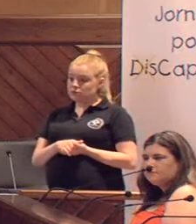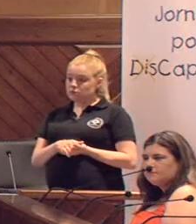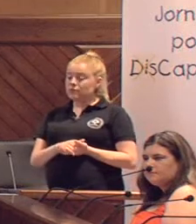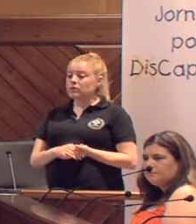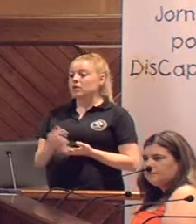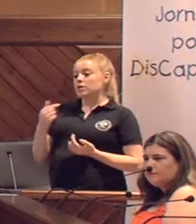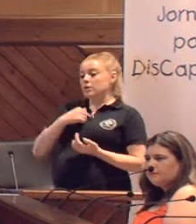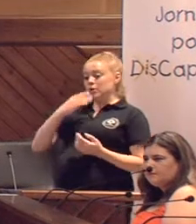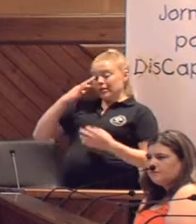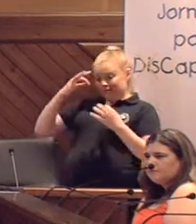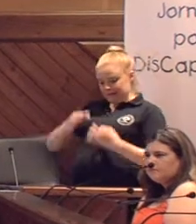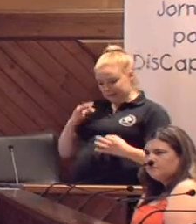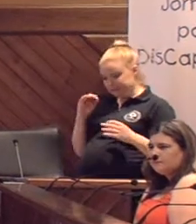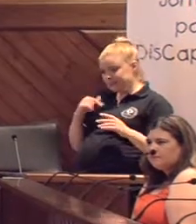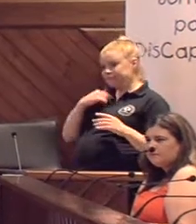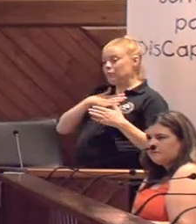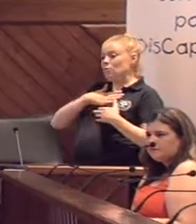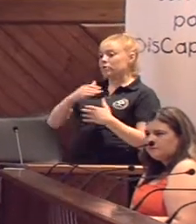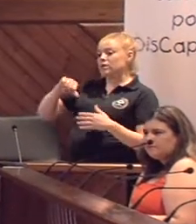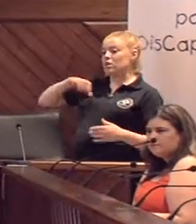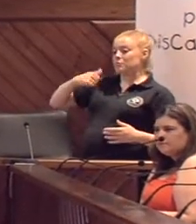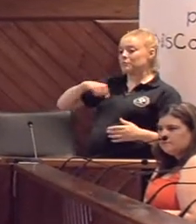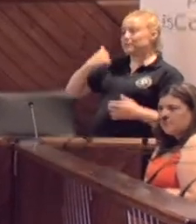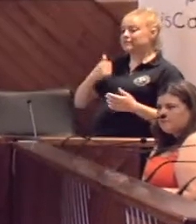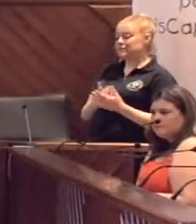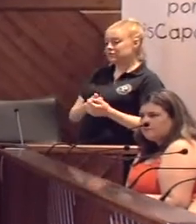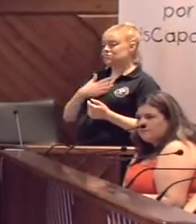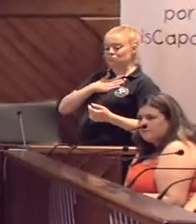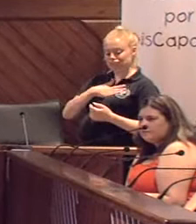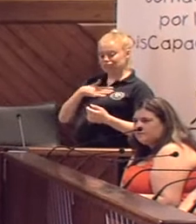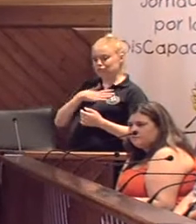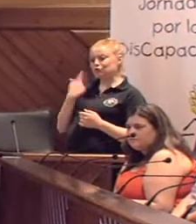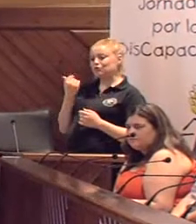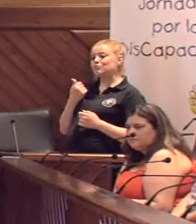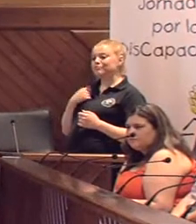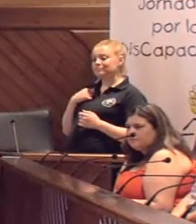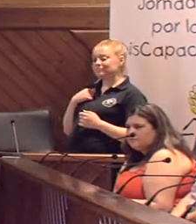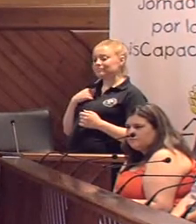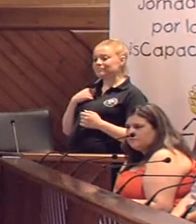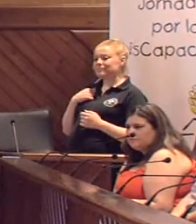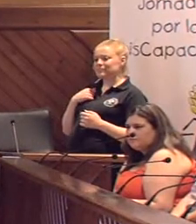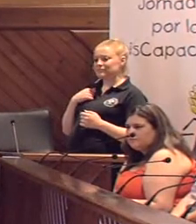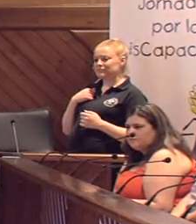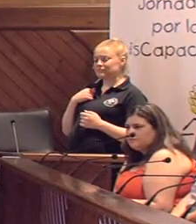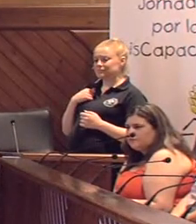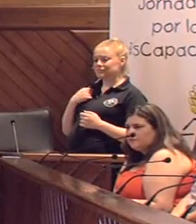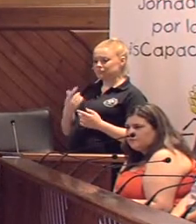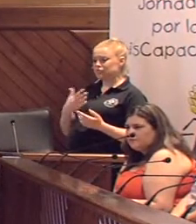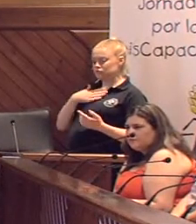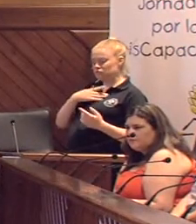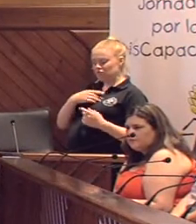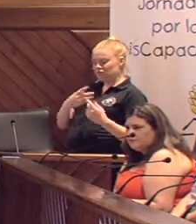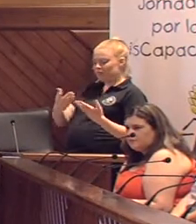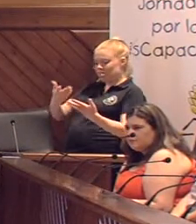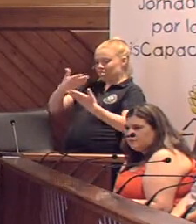Yo de verdad soy voluntaria en el hospital y me encuentro muy a gusto y me dan más que yo